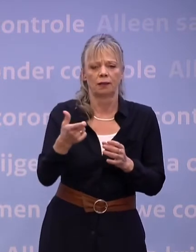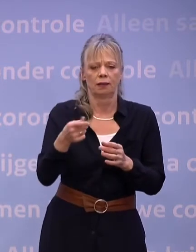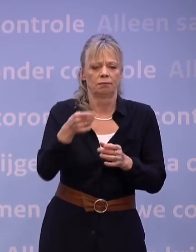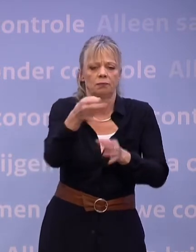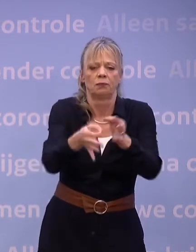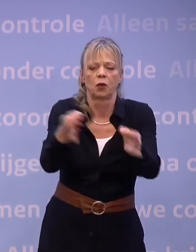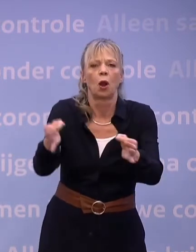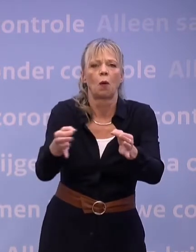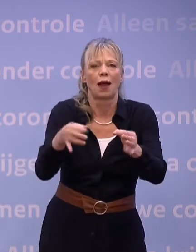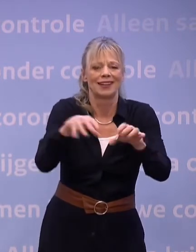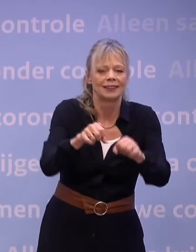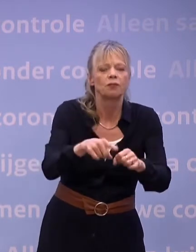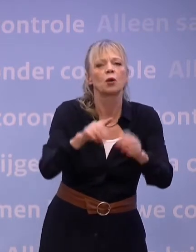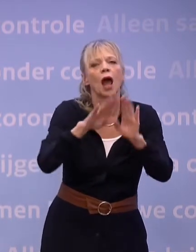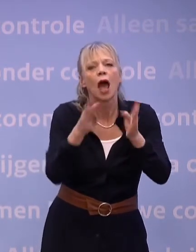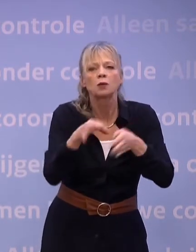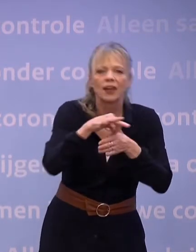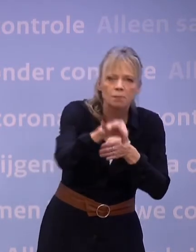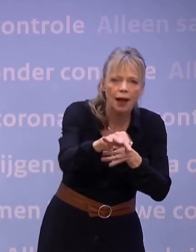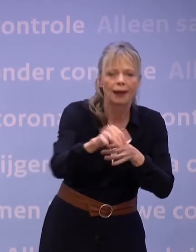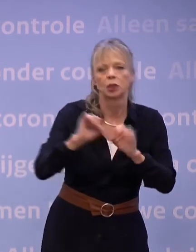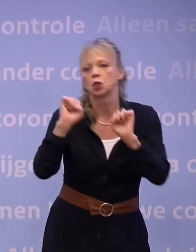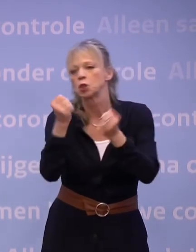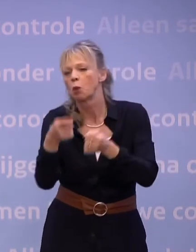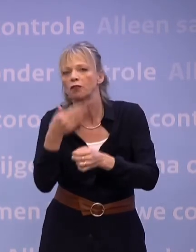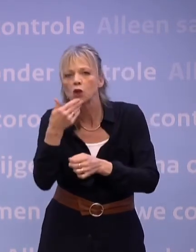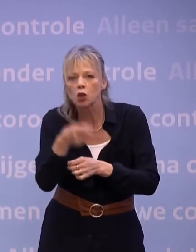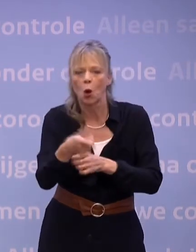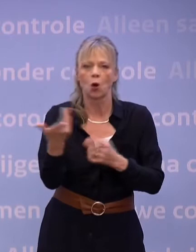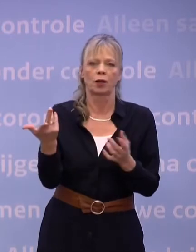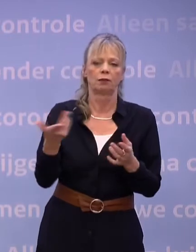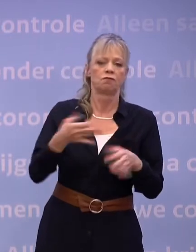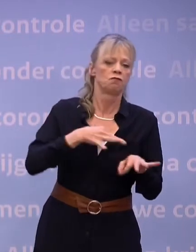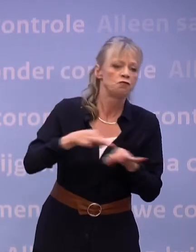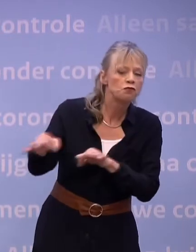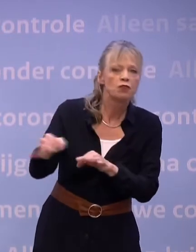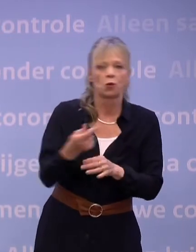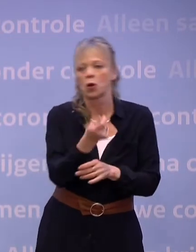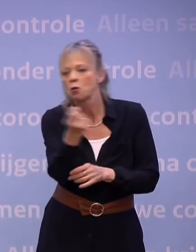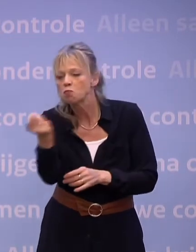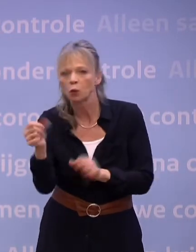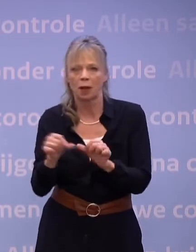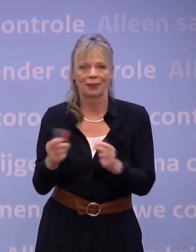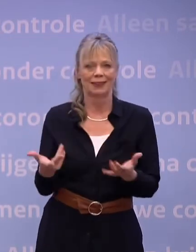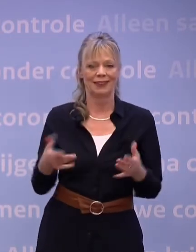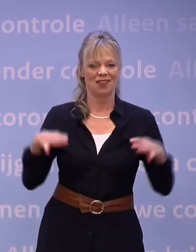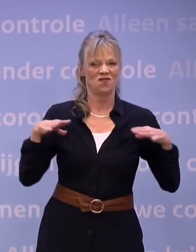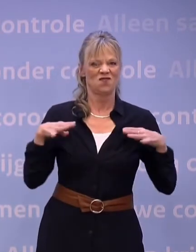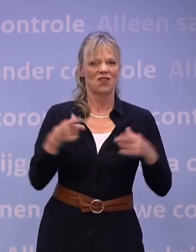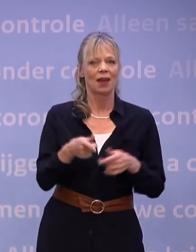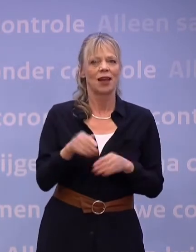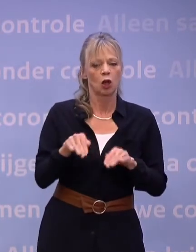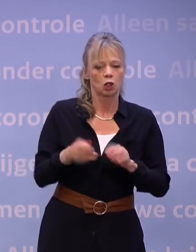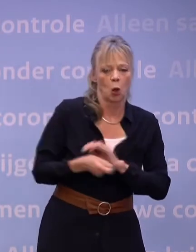huiswerkbegeleiding, sport voor jongeren, vervoer- en boodschappendiensten. Vrijwilligers die honden uitlaten. De